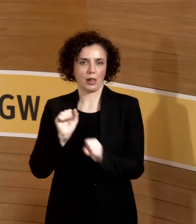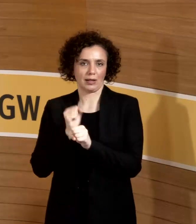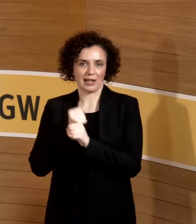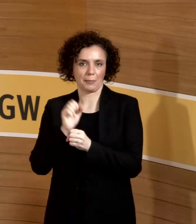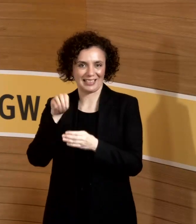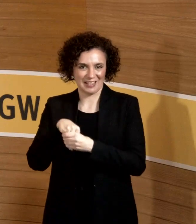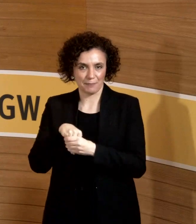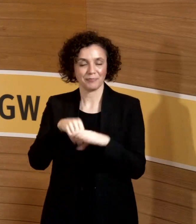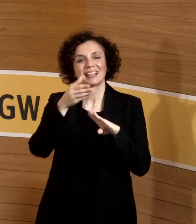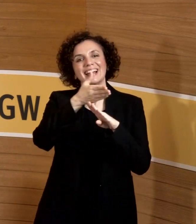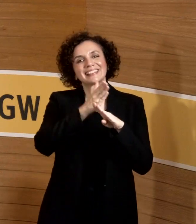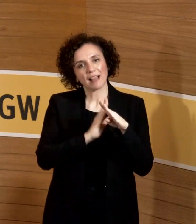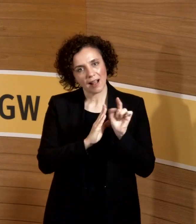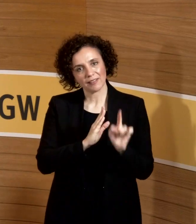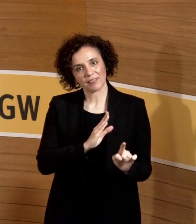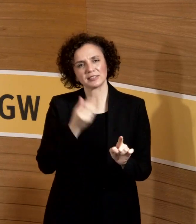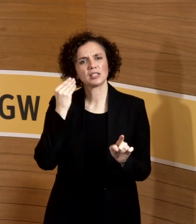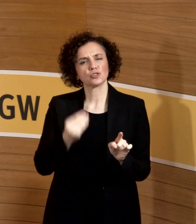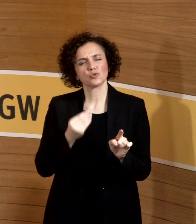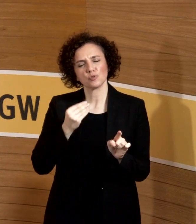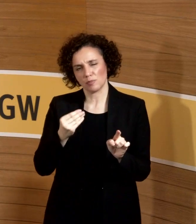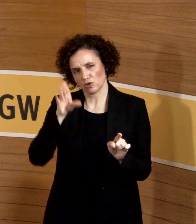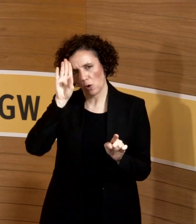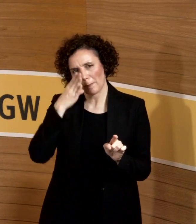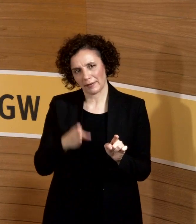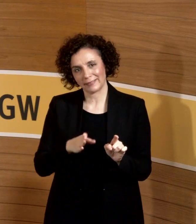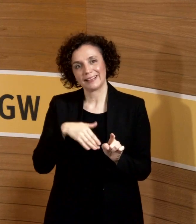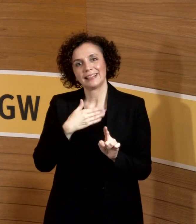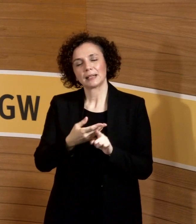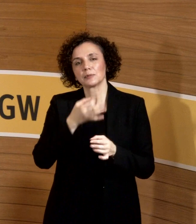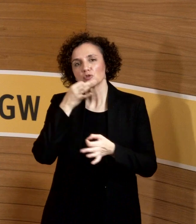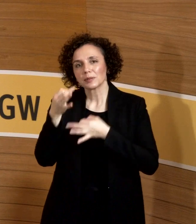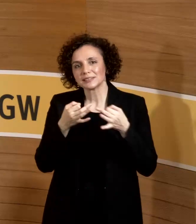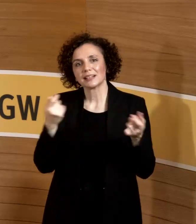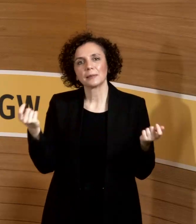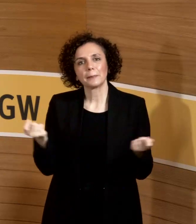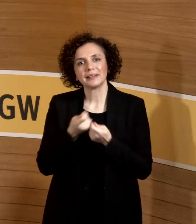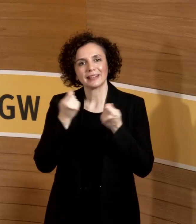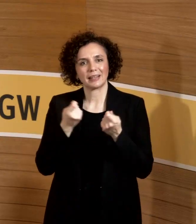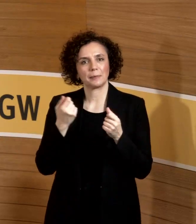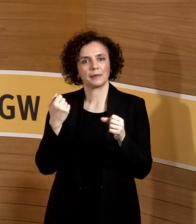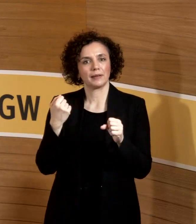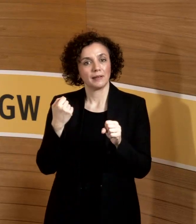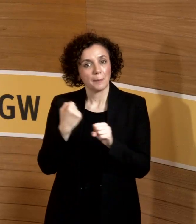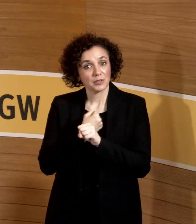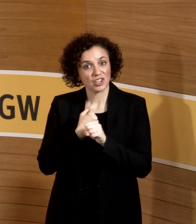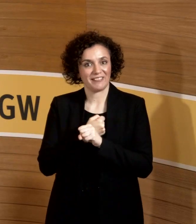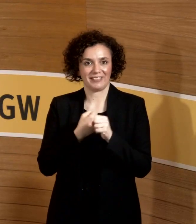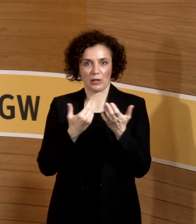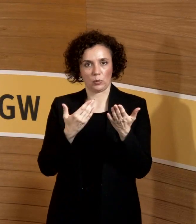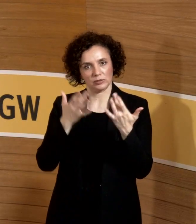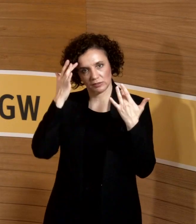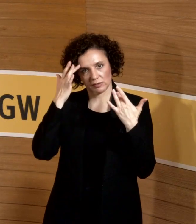bekannt, kann man eben in Folge auch ein teilweise betriebliches Beschäftigungsverbot aussprechen, wenn man für die andere,